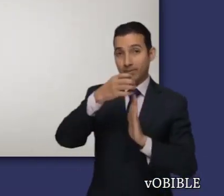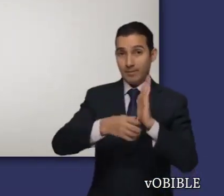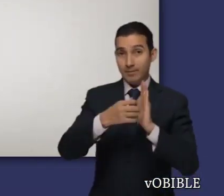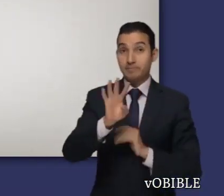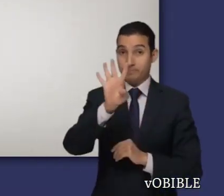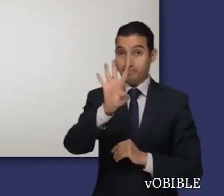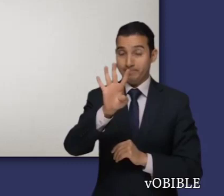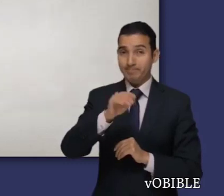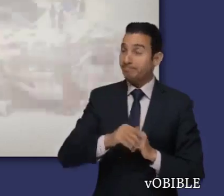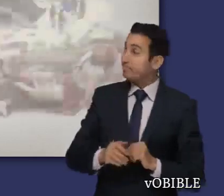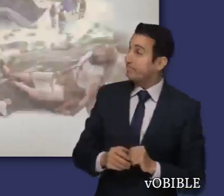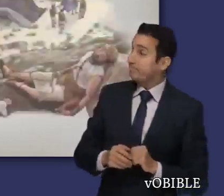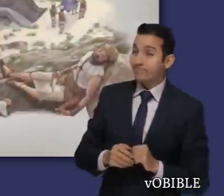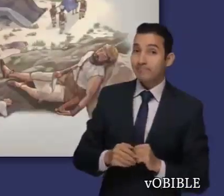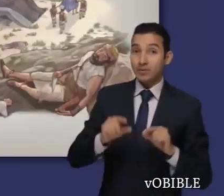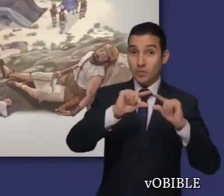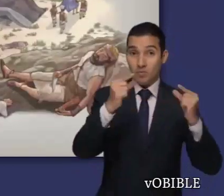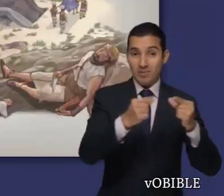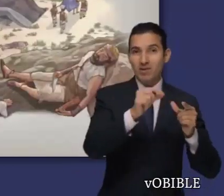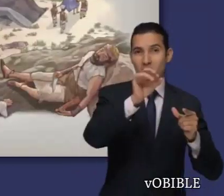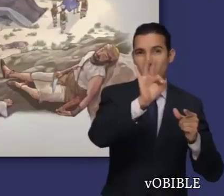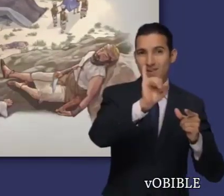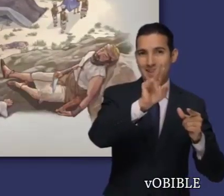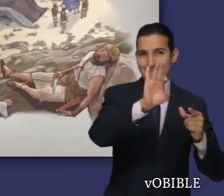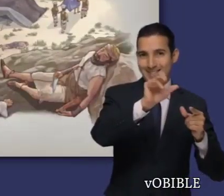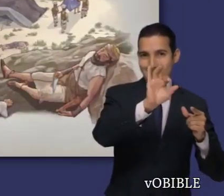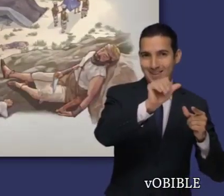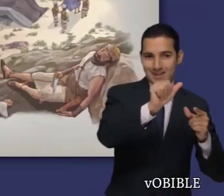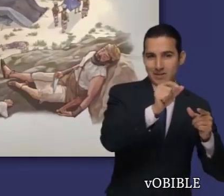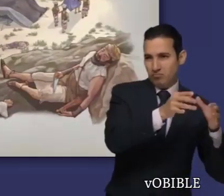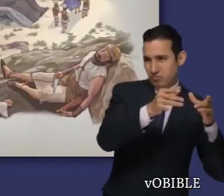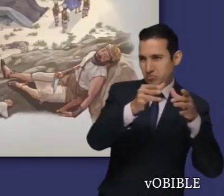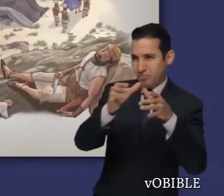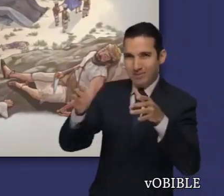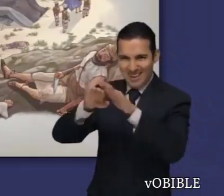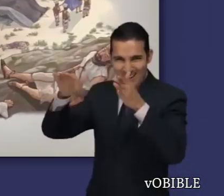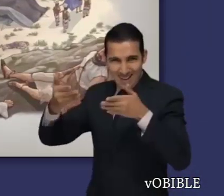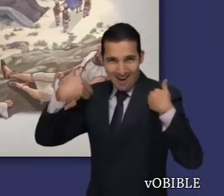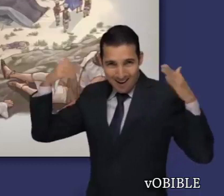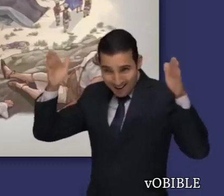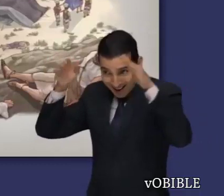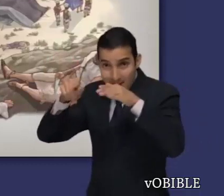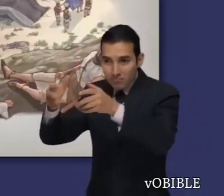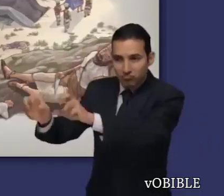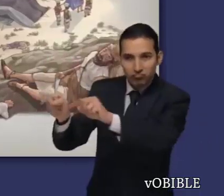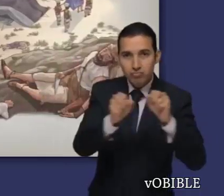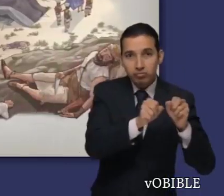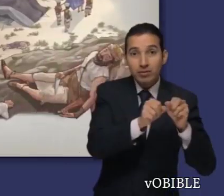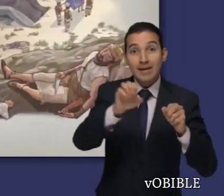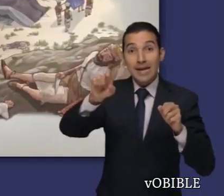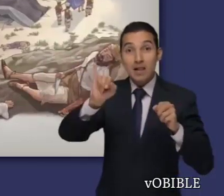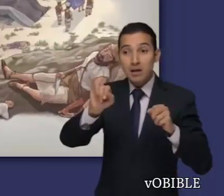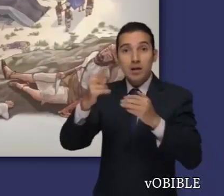En el capítulo 4, los filisteos se llevan del campamento del ejército de Israel el Arca del Pacto, y matan a los dos